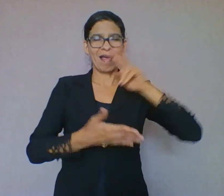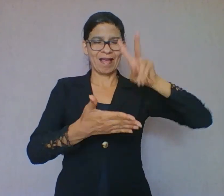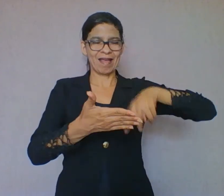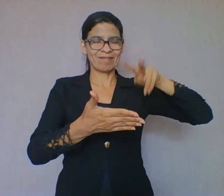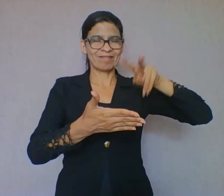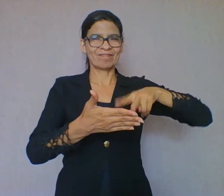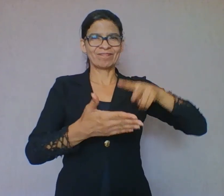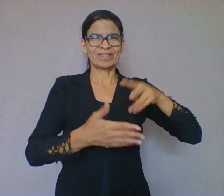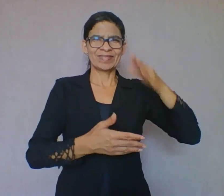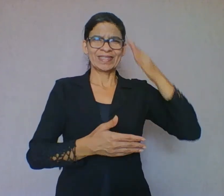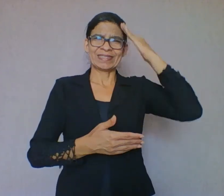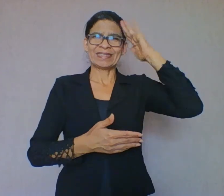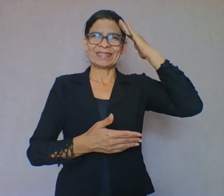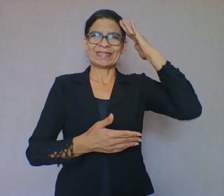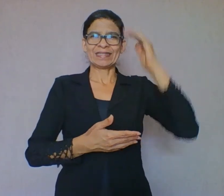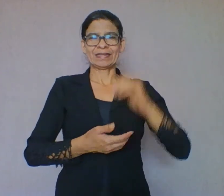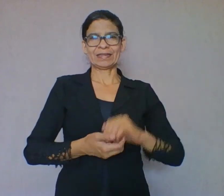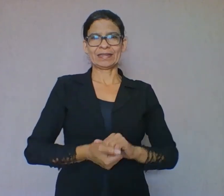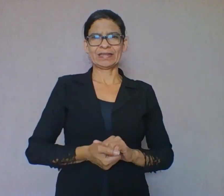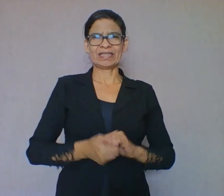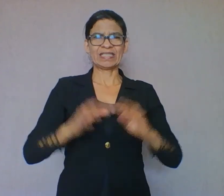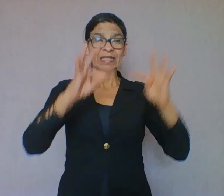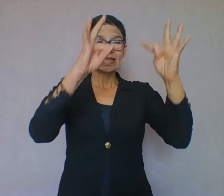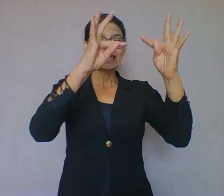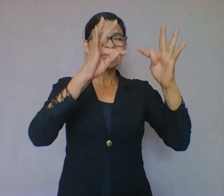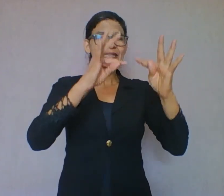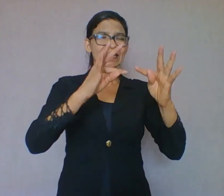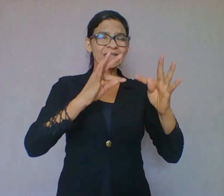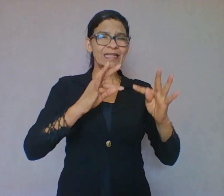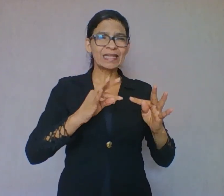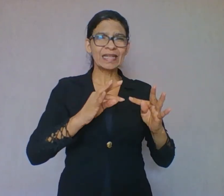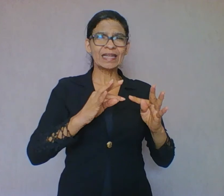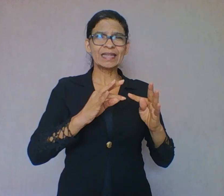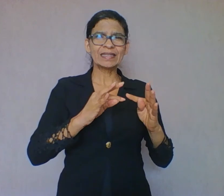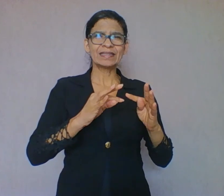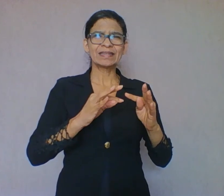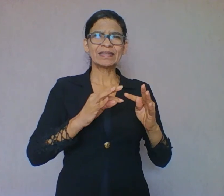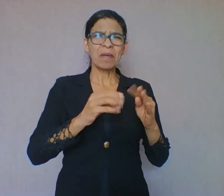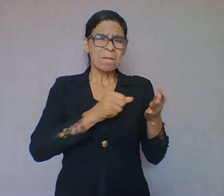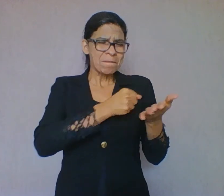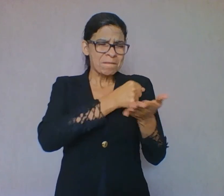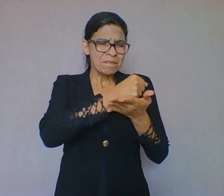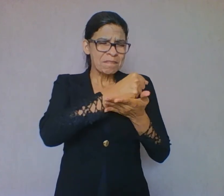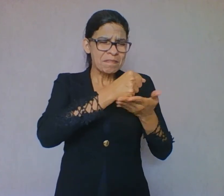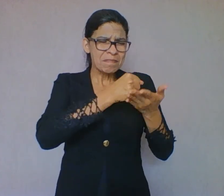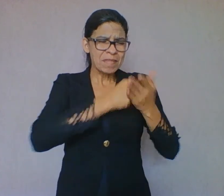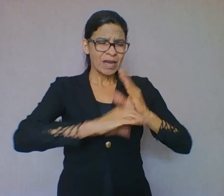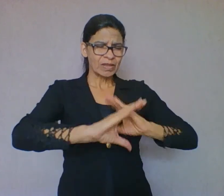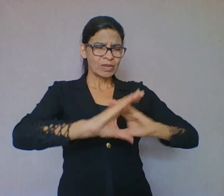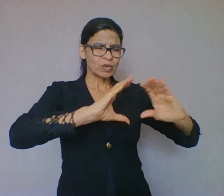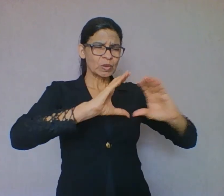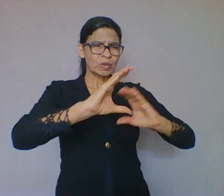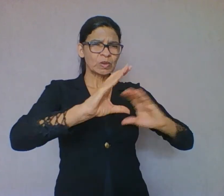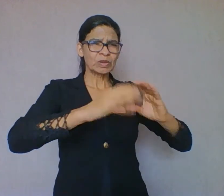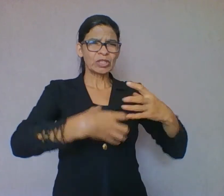texto é uma unidade básica de comunicação que possui vários sentidos. Ou seja, ele é polissêmico.